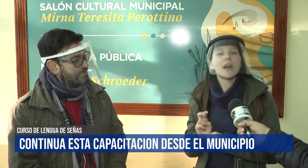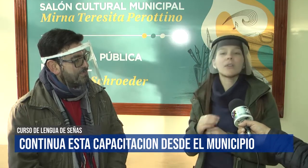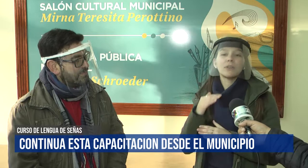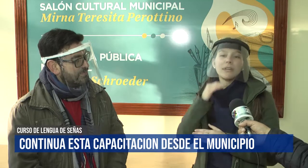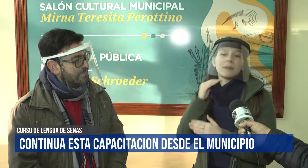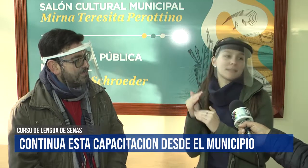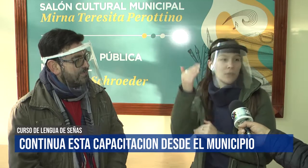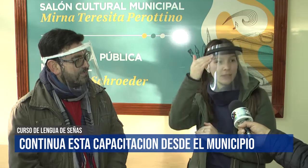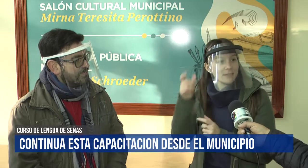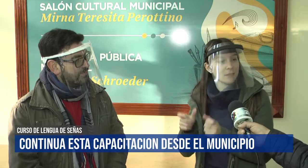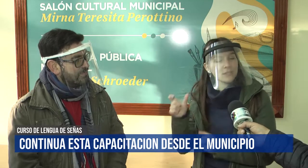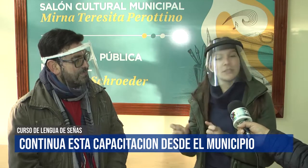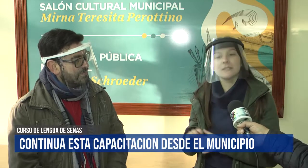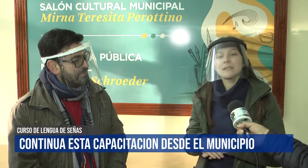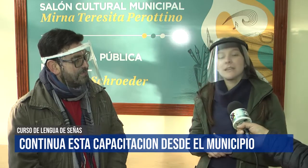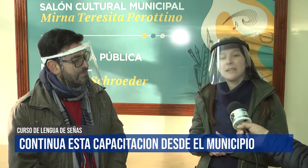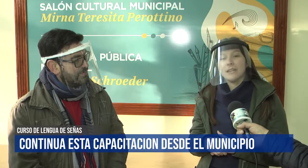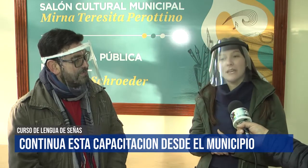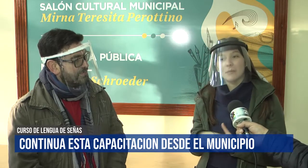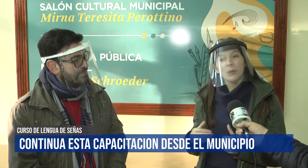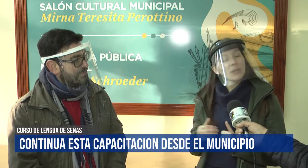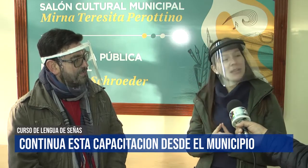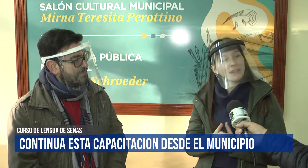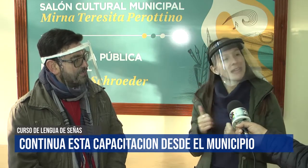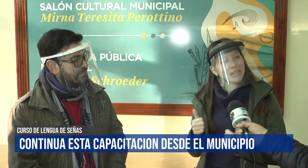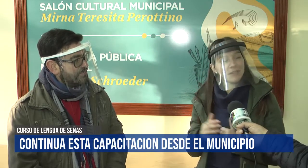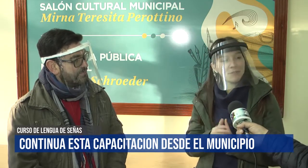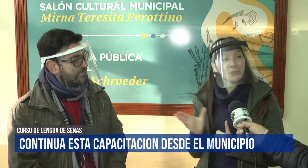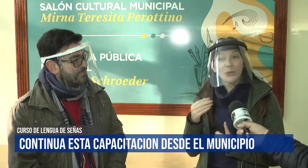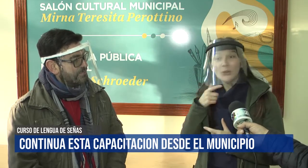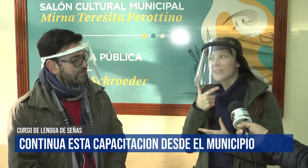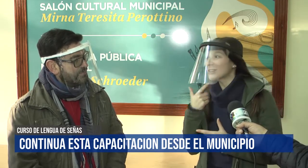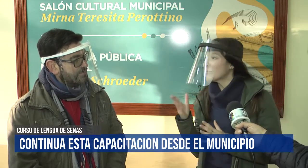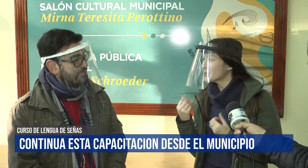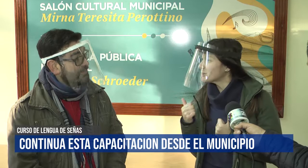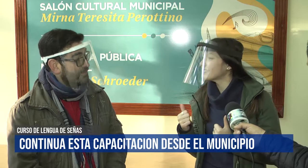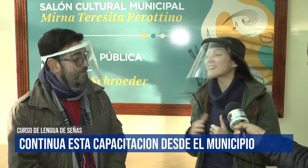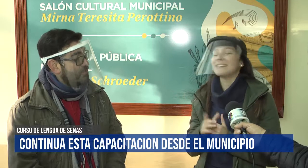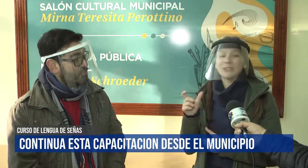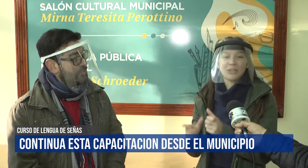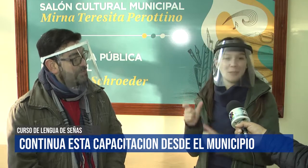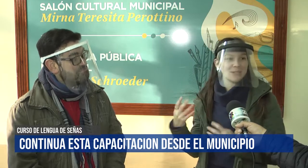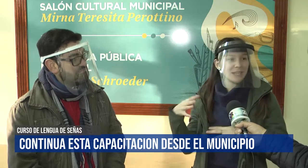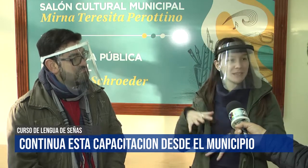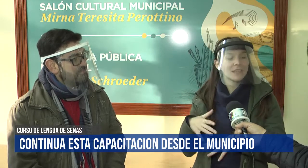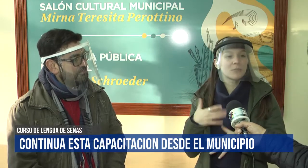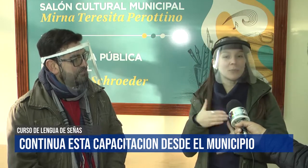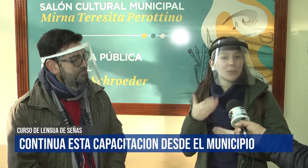y el máximo de 15 personas. Pero, bueno, la verdad que re bien. Todos contentos, por suerte. Todas las personas que vienen muy, muy